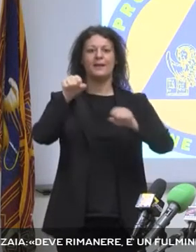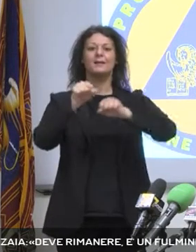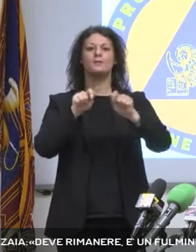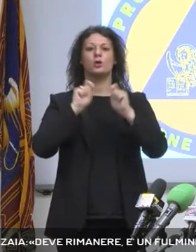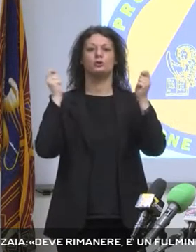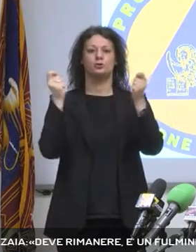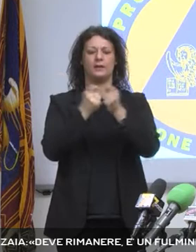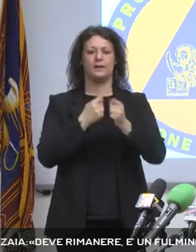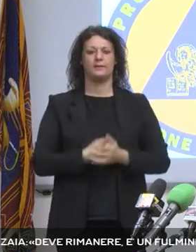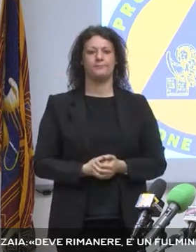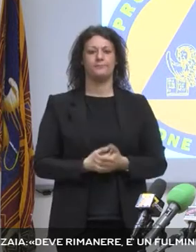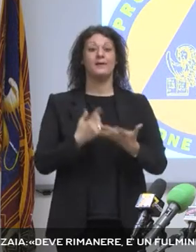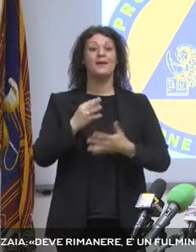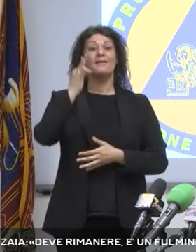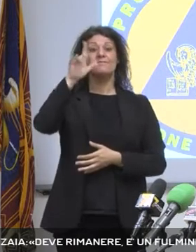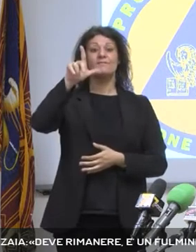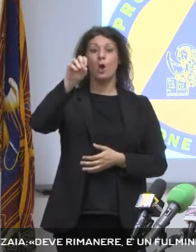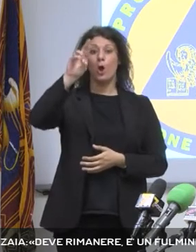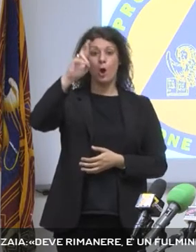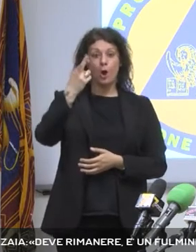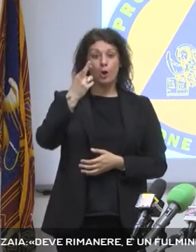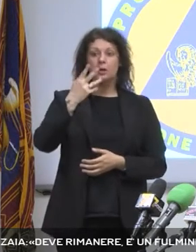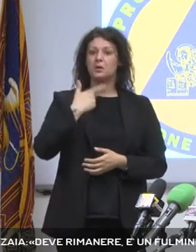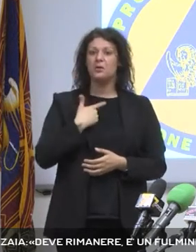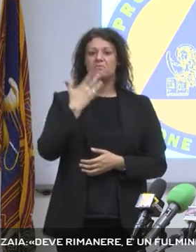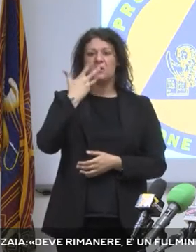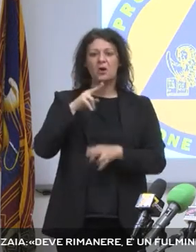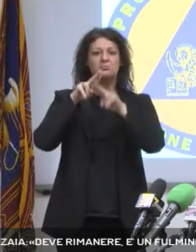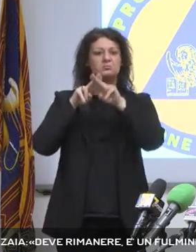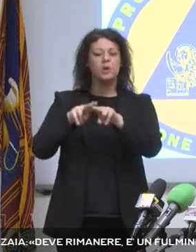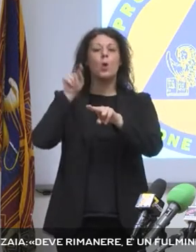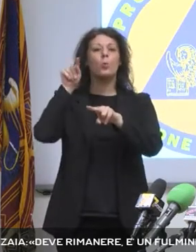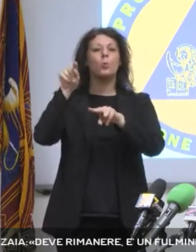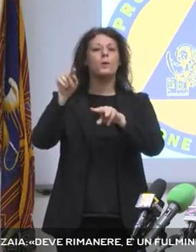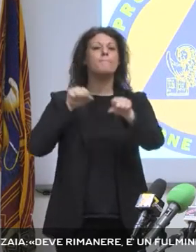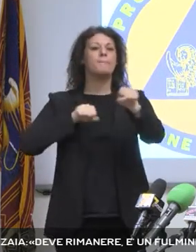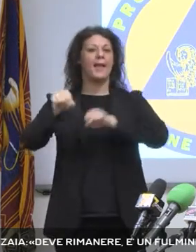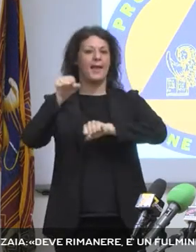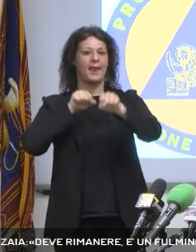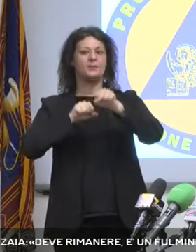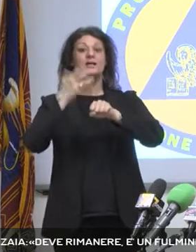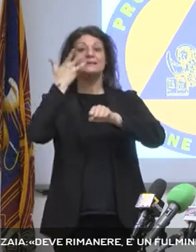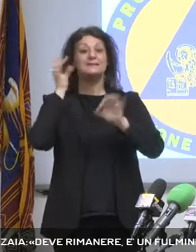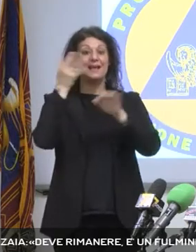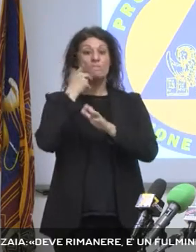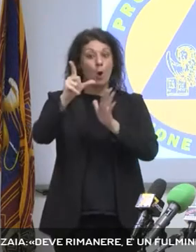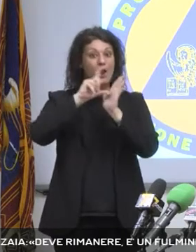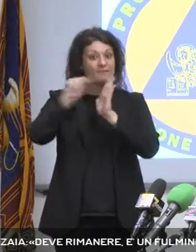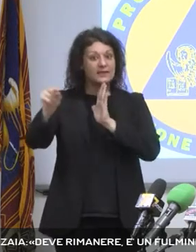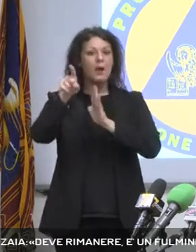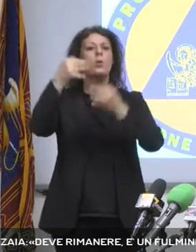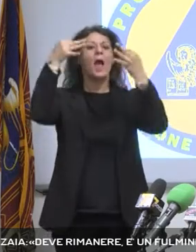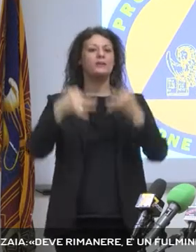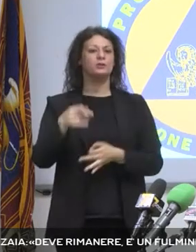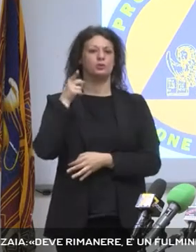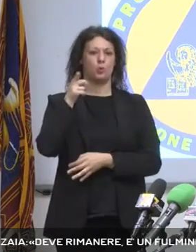non è in discussione e lui da manager dovrà dire al mondo intero perché va via se ha deciso di andare via. Ma di certo